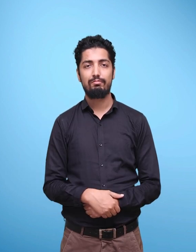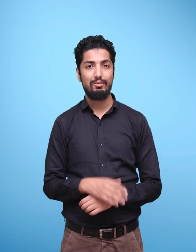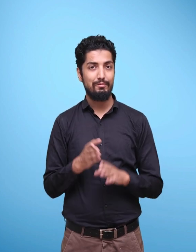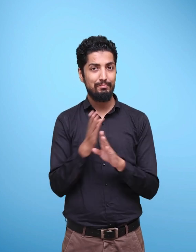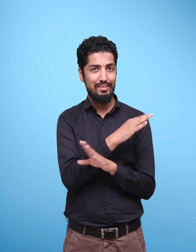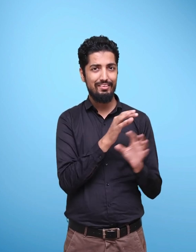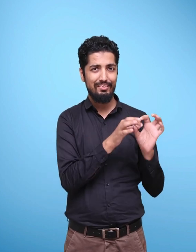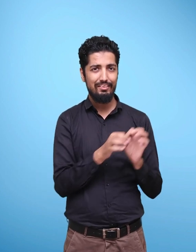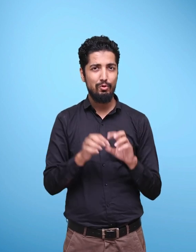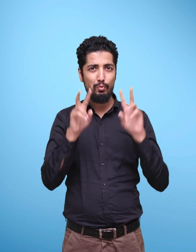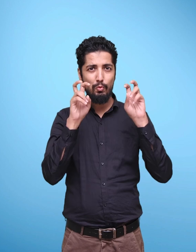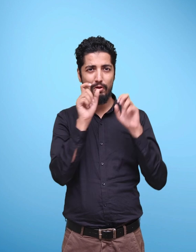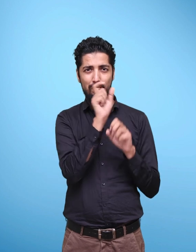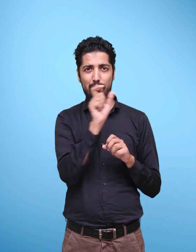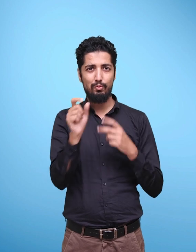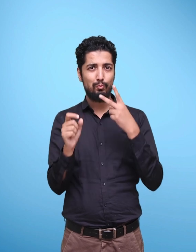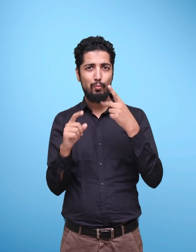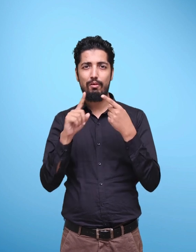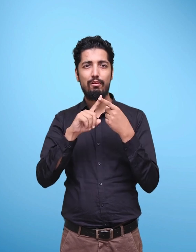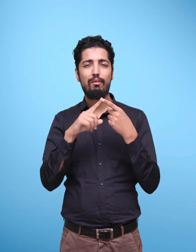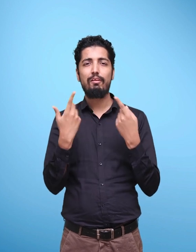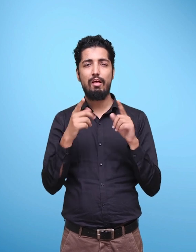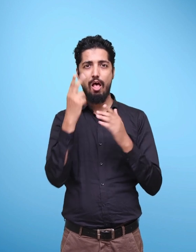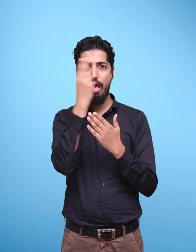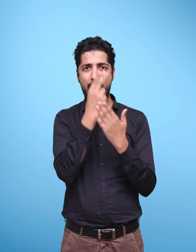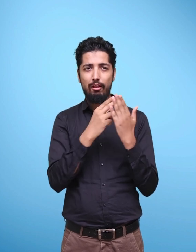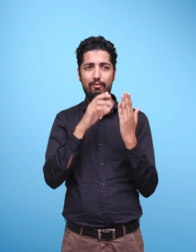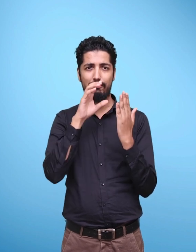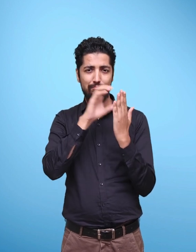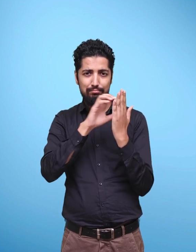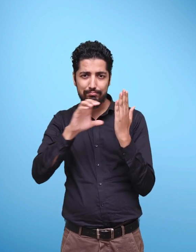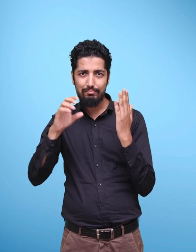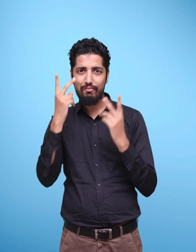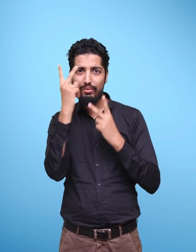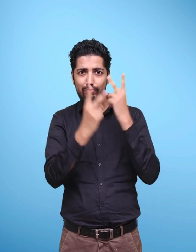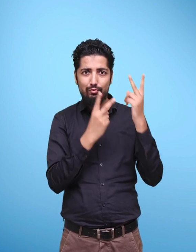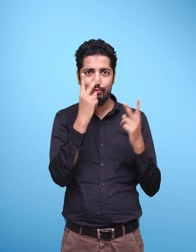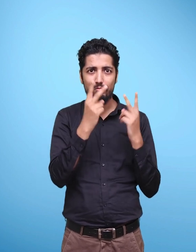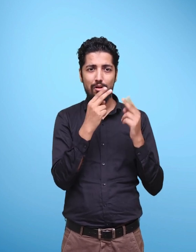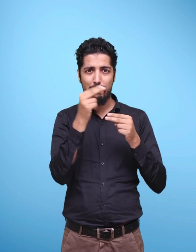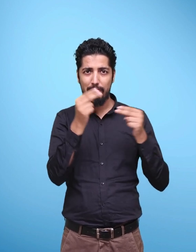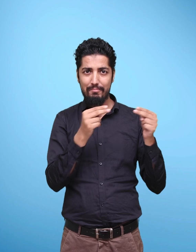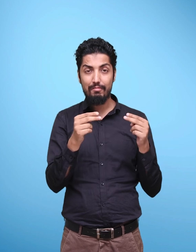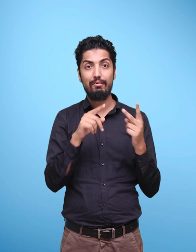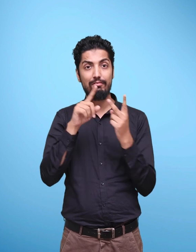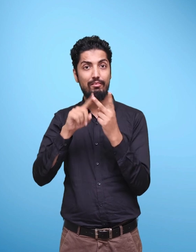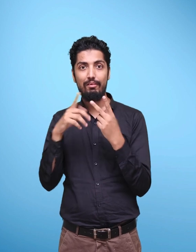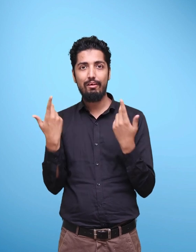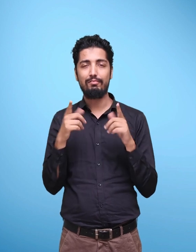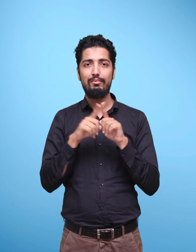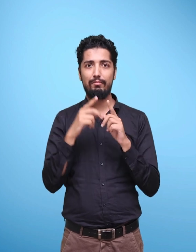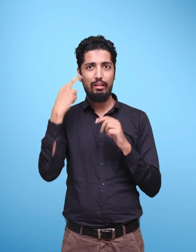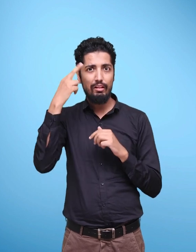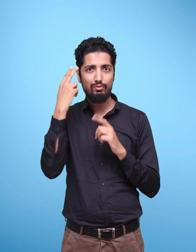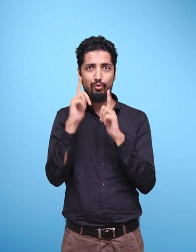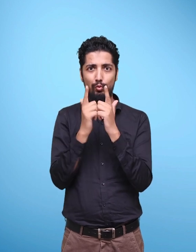Both prose and poetry are centred around the themes of self and society, toys